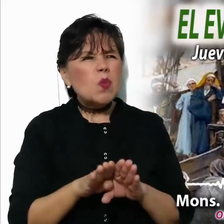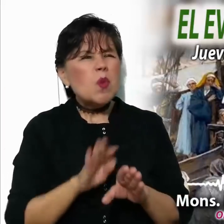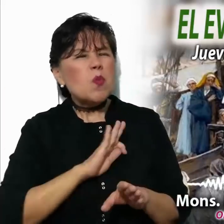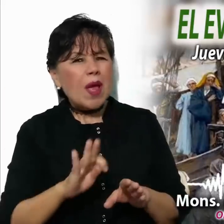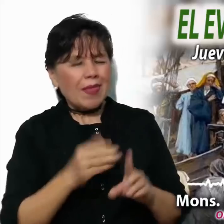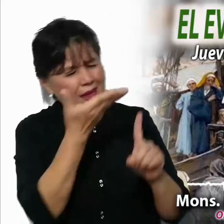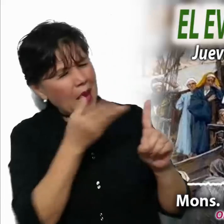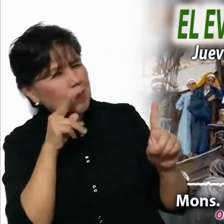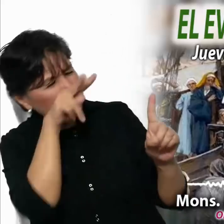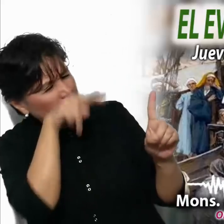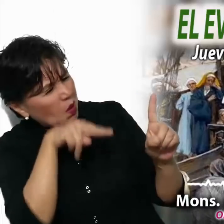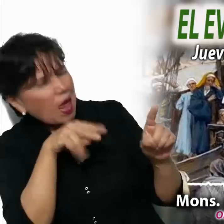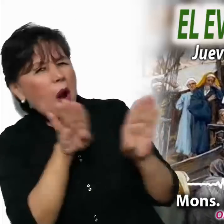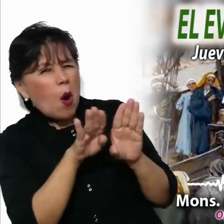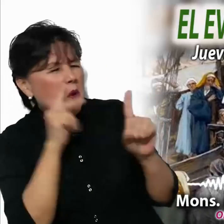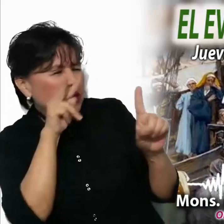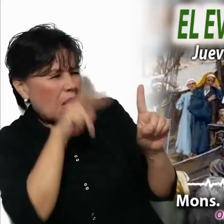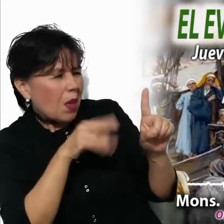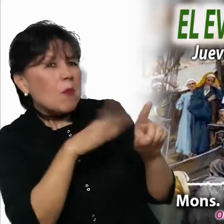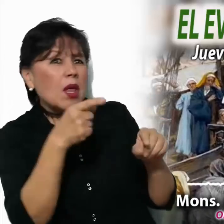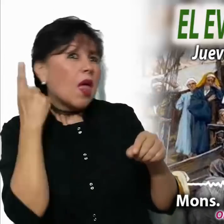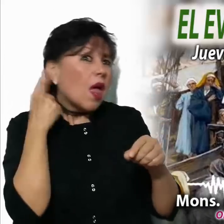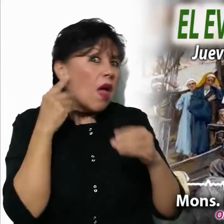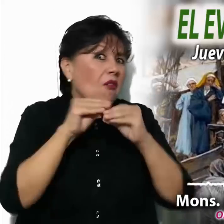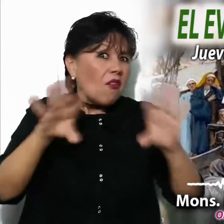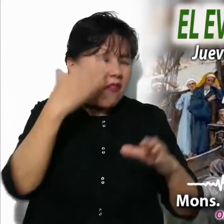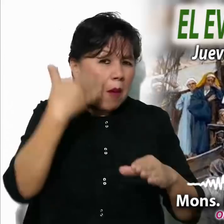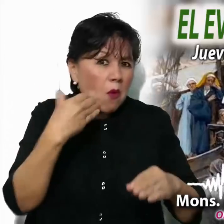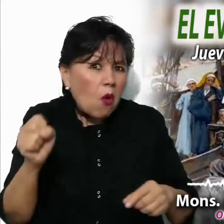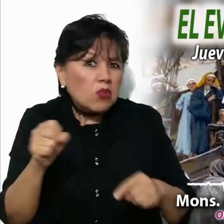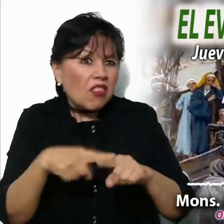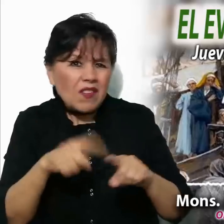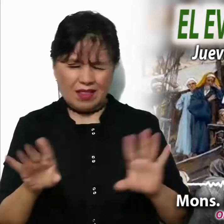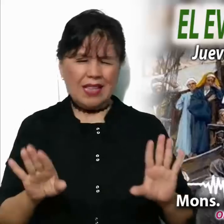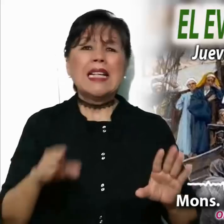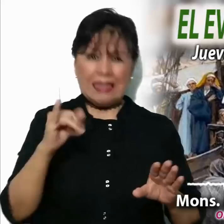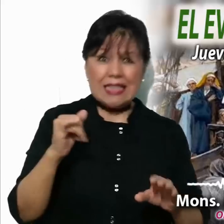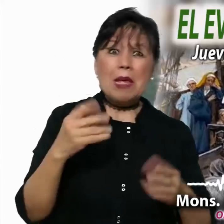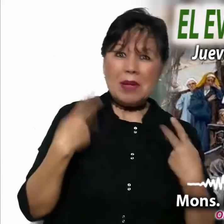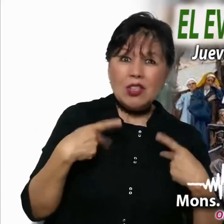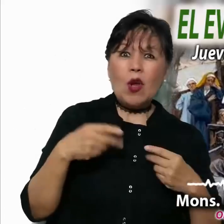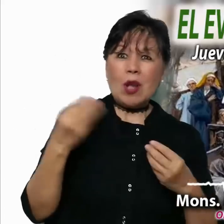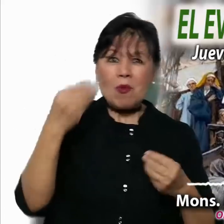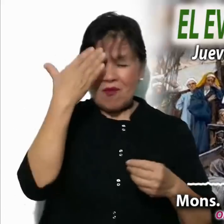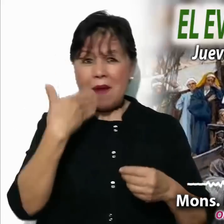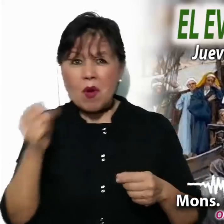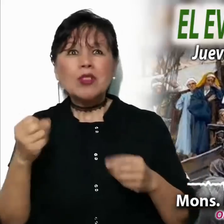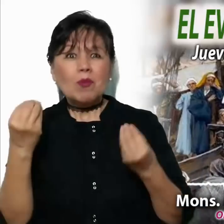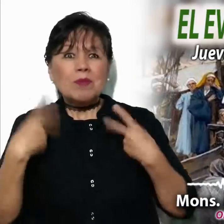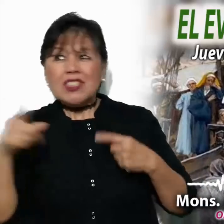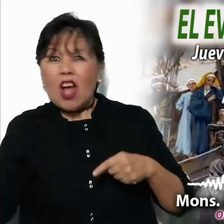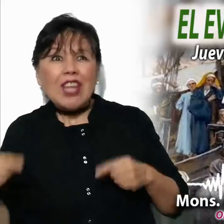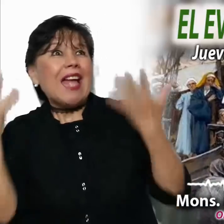persona solo por su popularidad? Los éxitos producen la alabanza de las